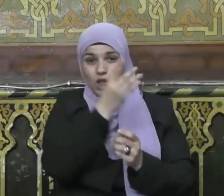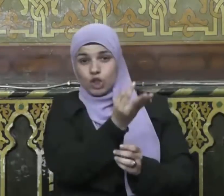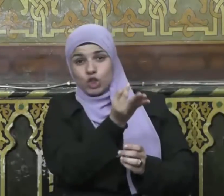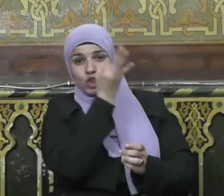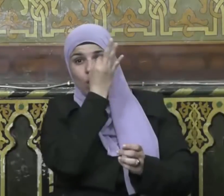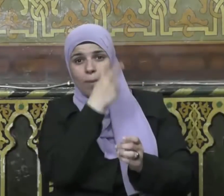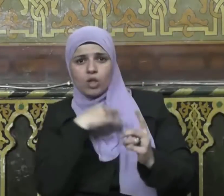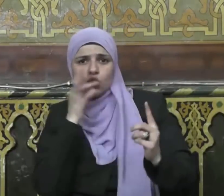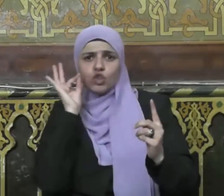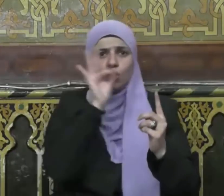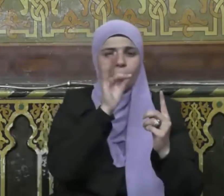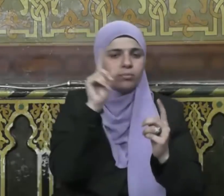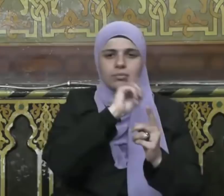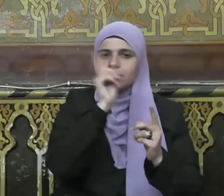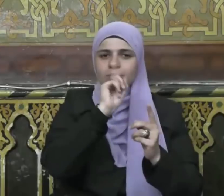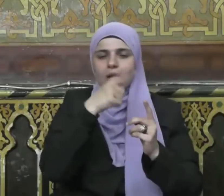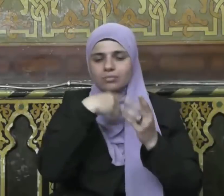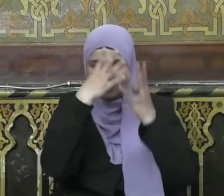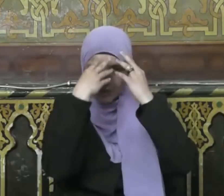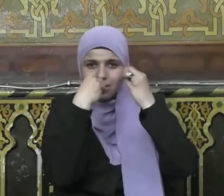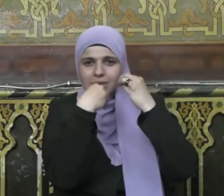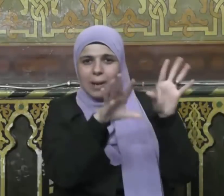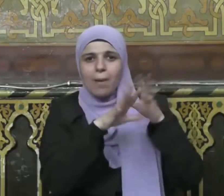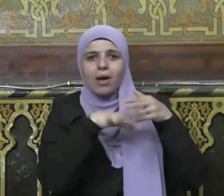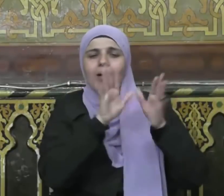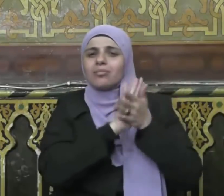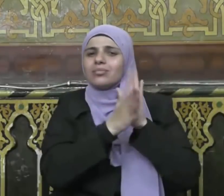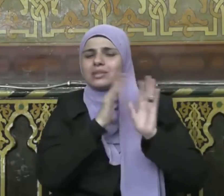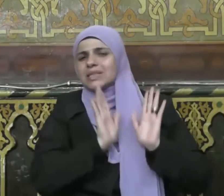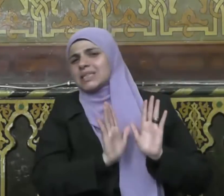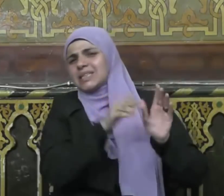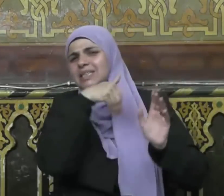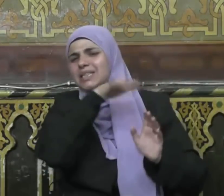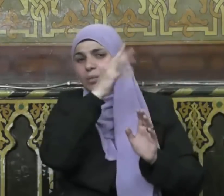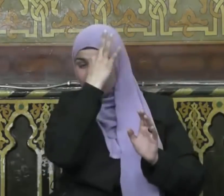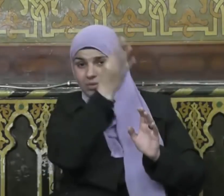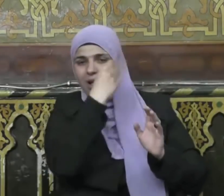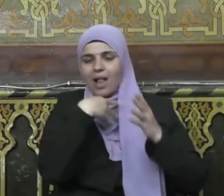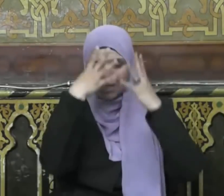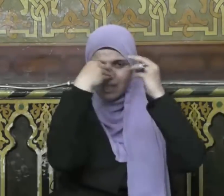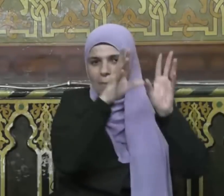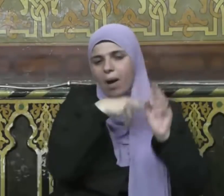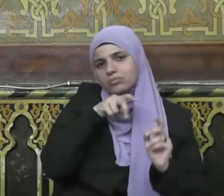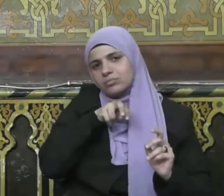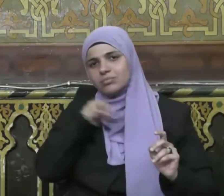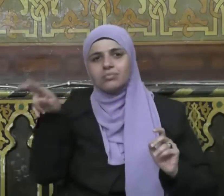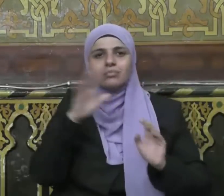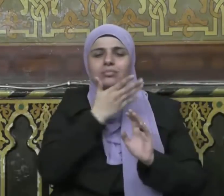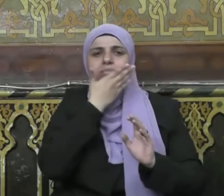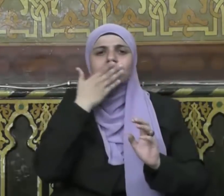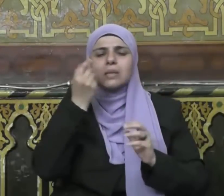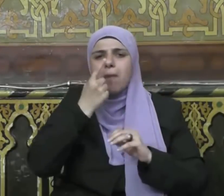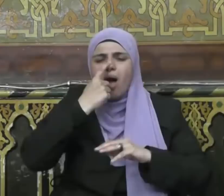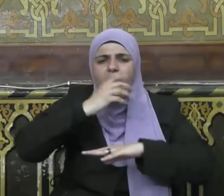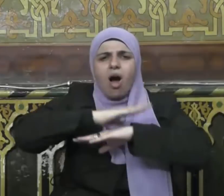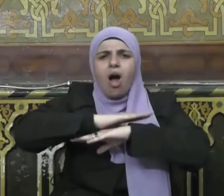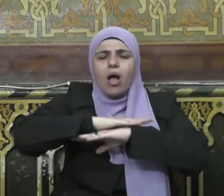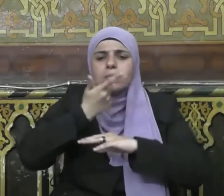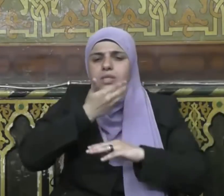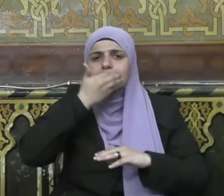صلى الله عليه وسلم وعلى آله وصحبه أجمعين إخوة الإسلام إن الصيام الذي يكون سببا للعتق من